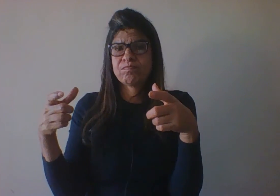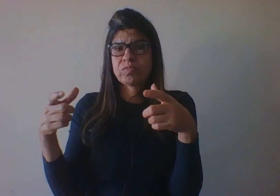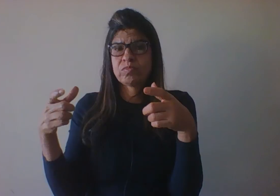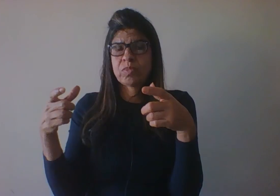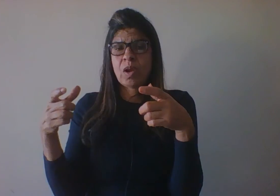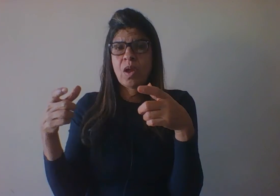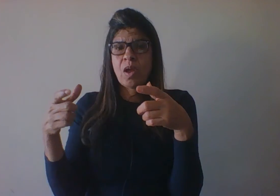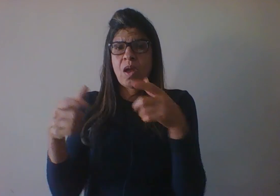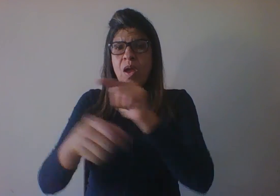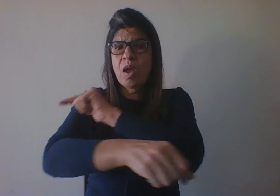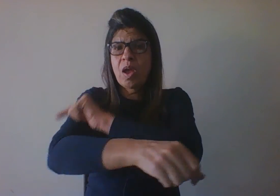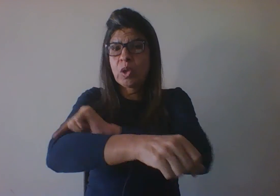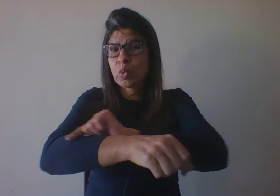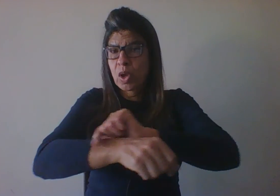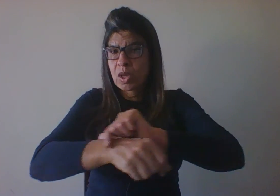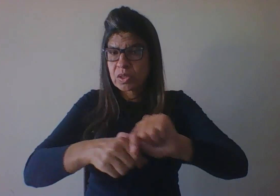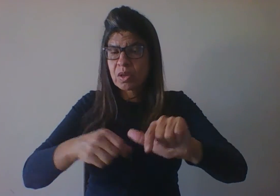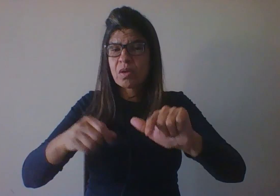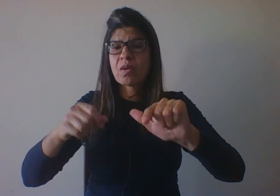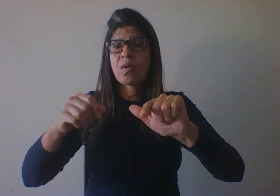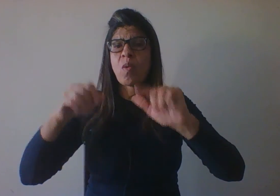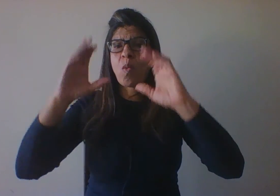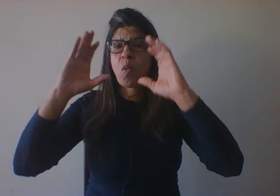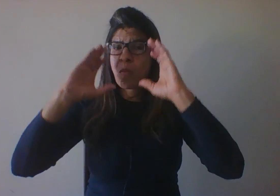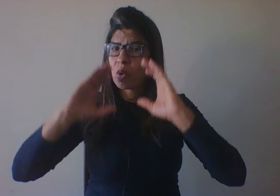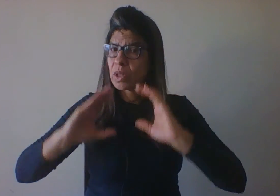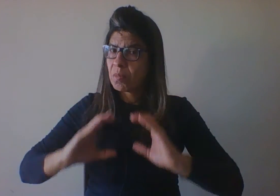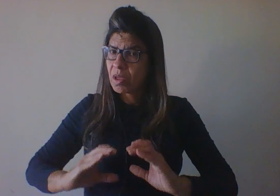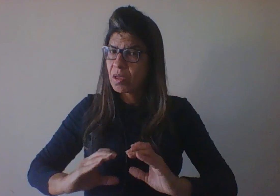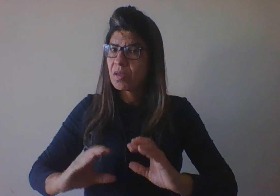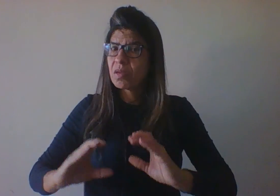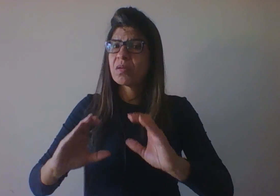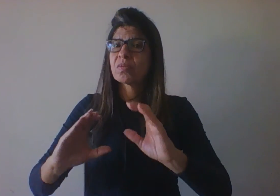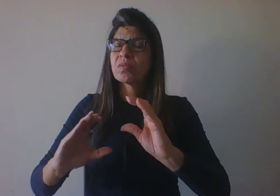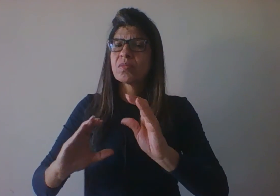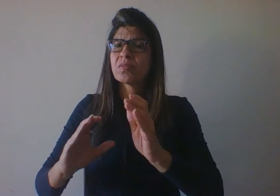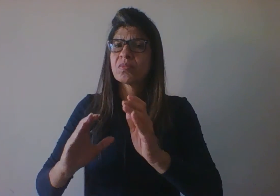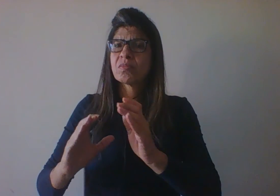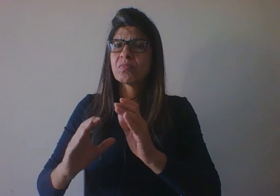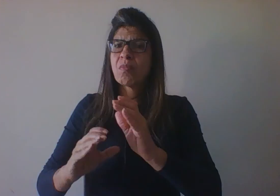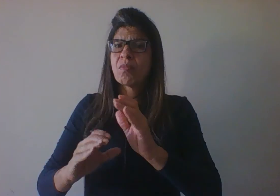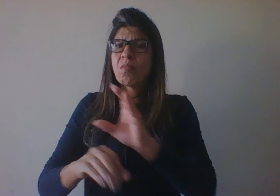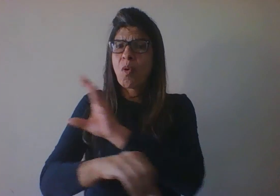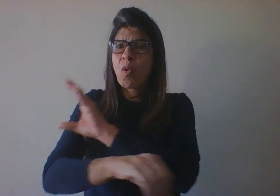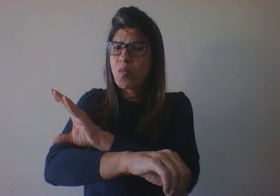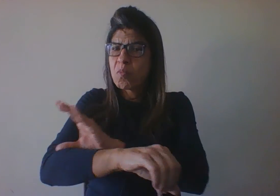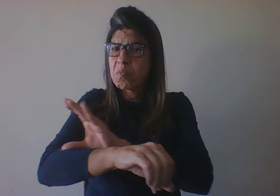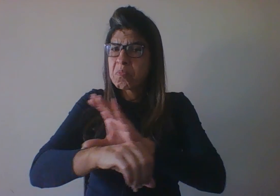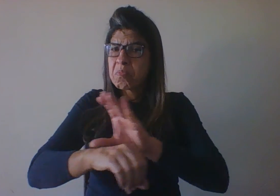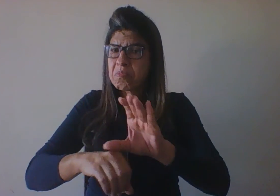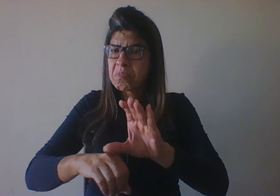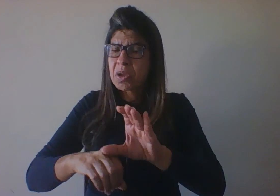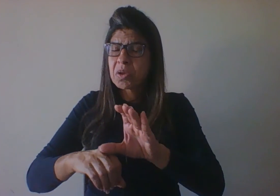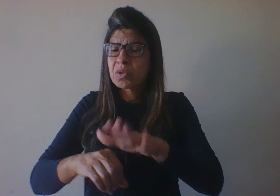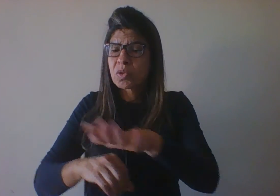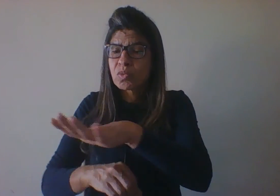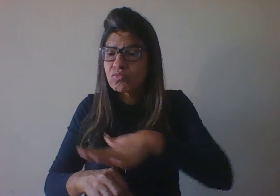ou a característica em questão que é apresentada pela maior parte dos indivíduos é